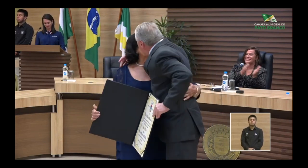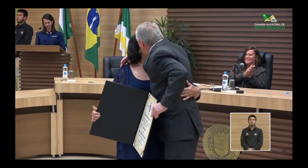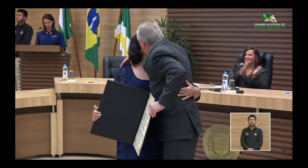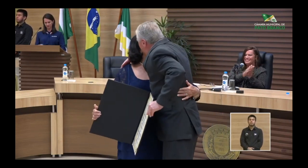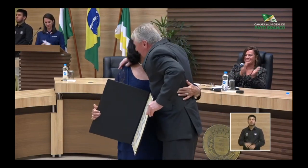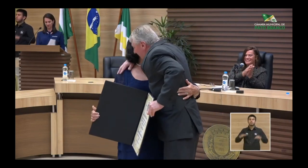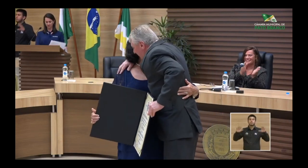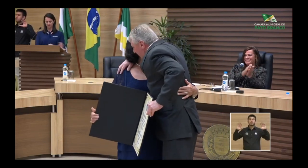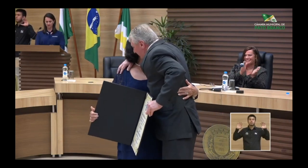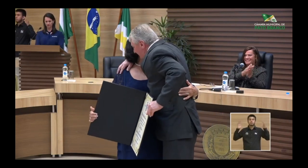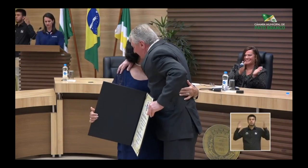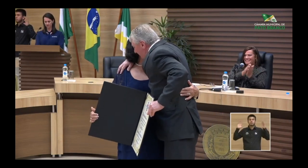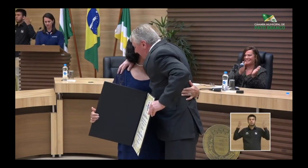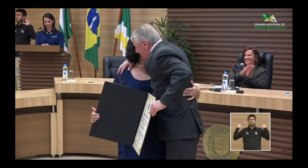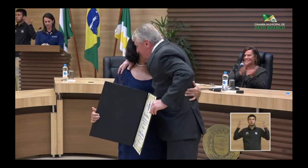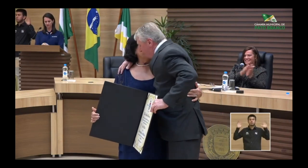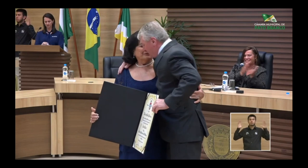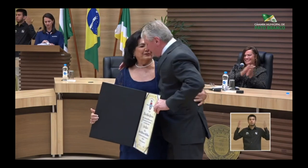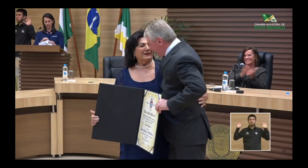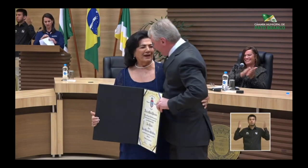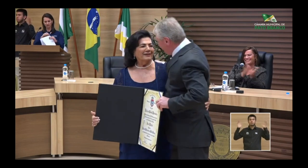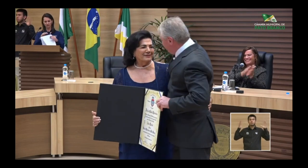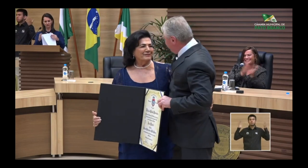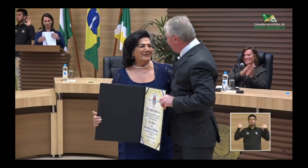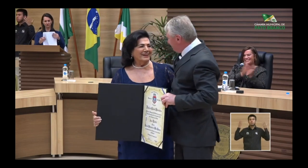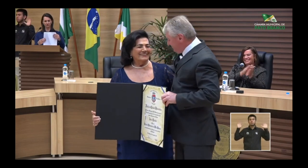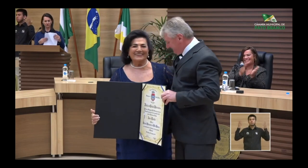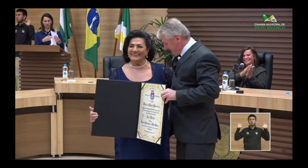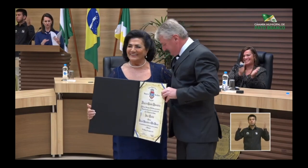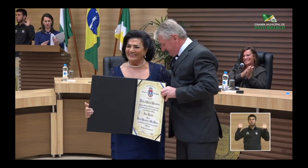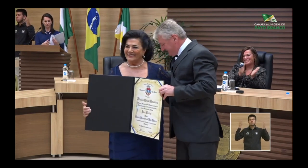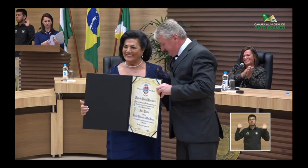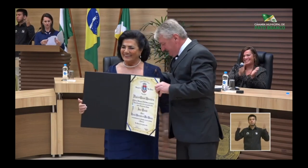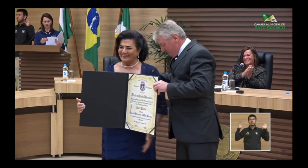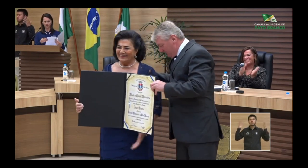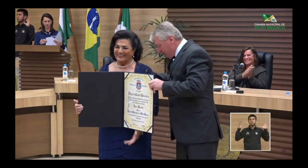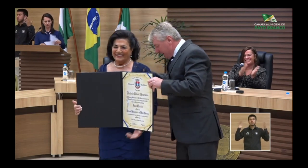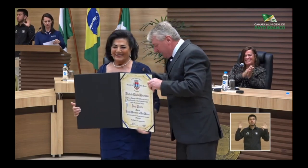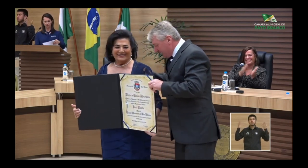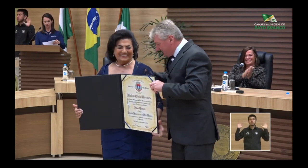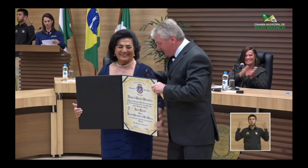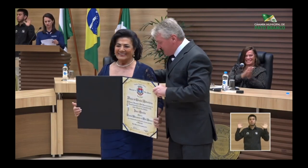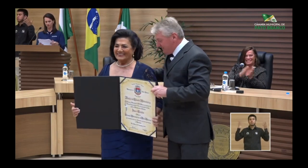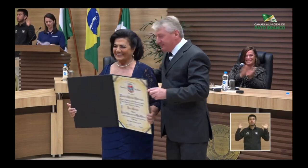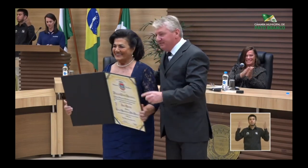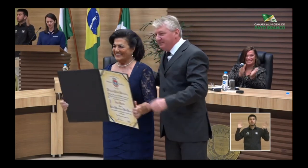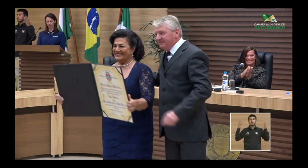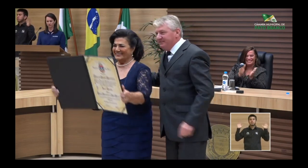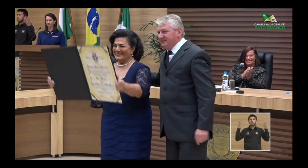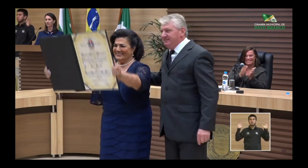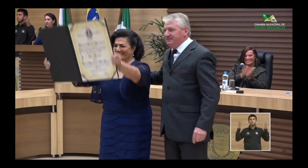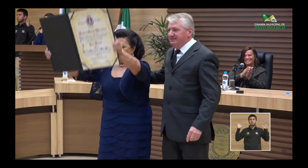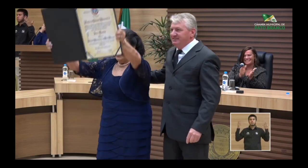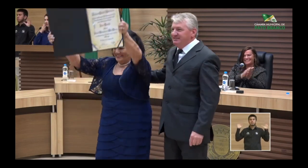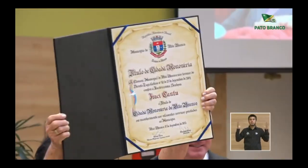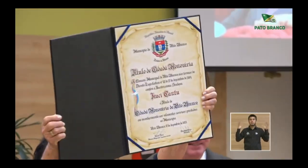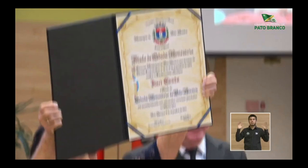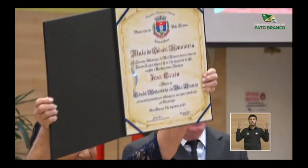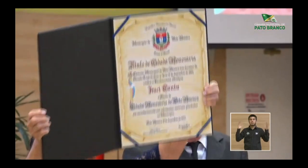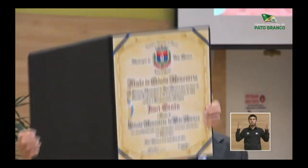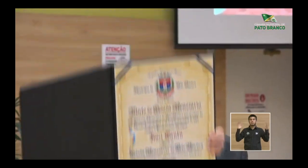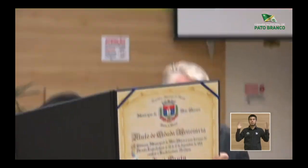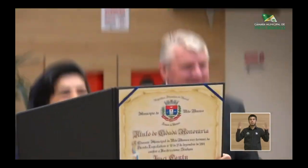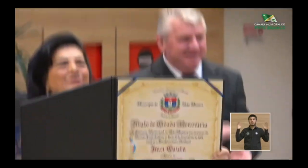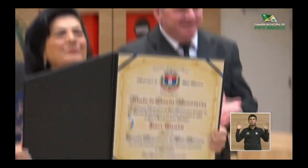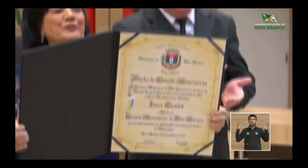mais alta honraria para quem nasceu em outra cidade, mas pelos trabalhos e feitos no município que escolheu para viver, passa a ser com o projeto